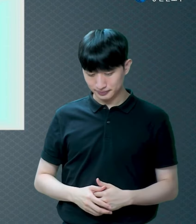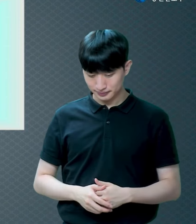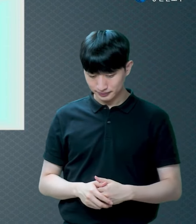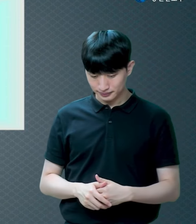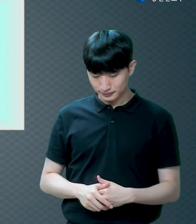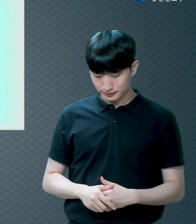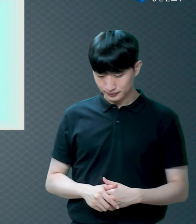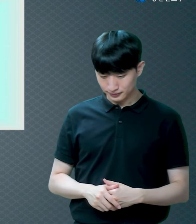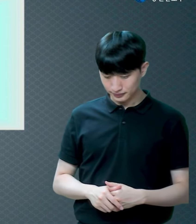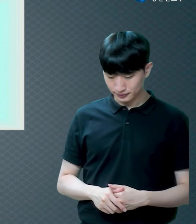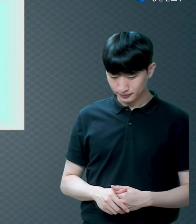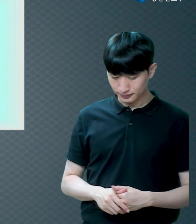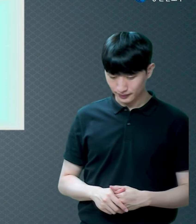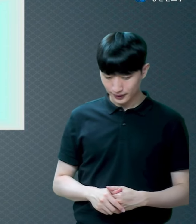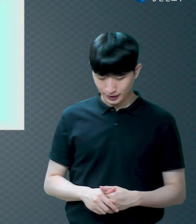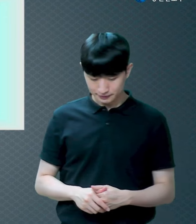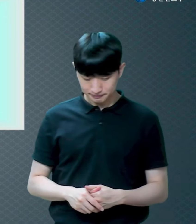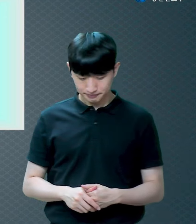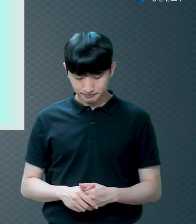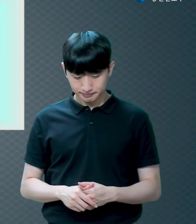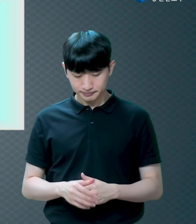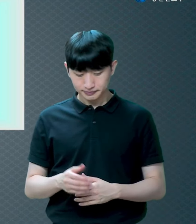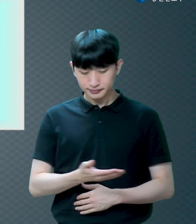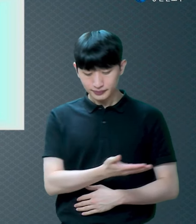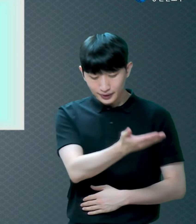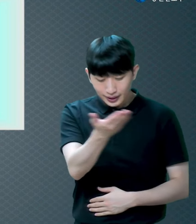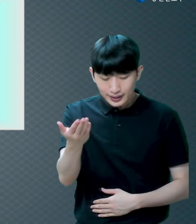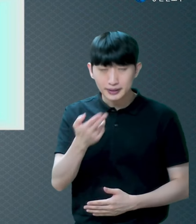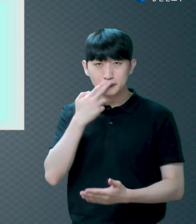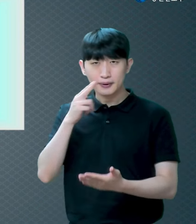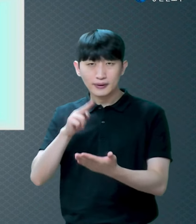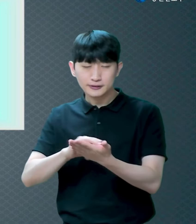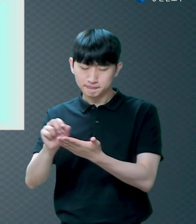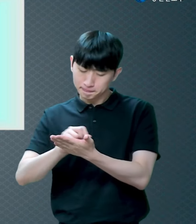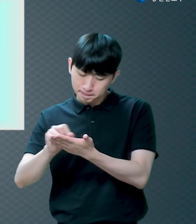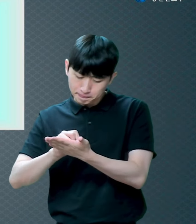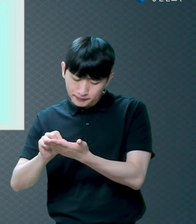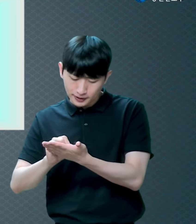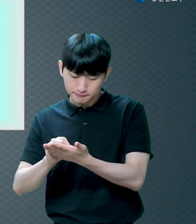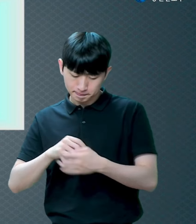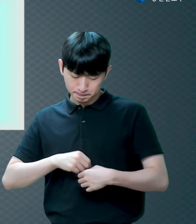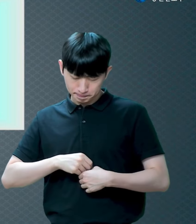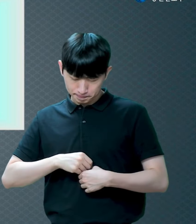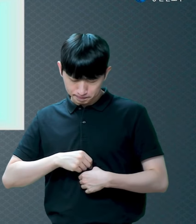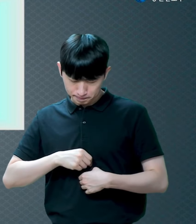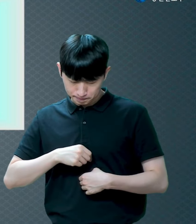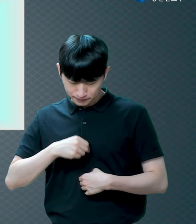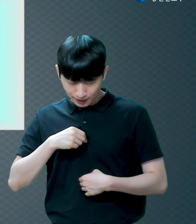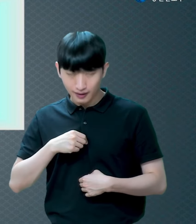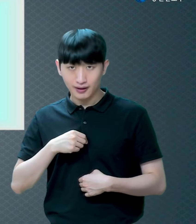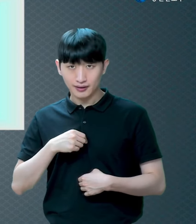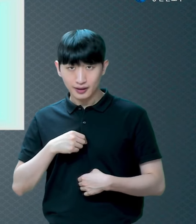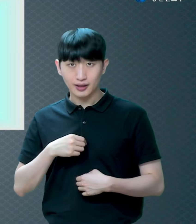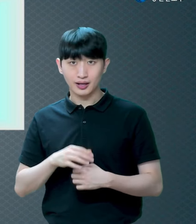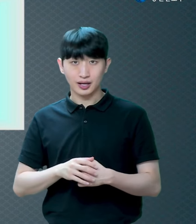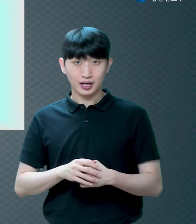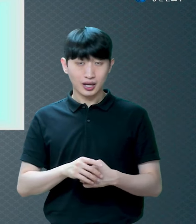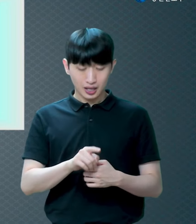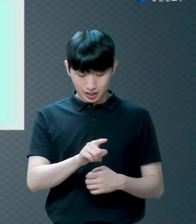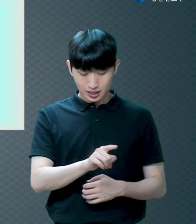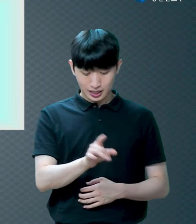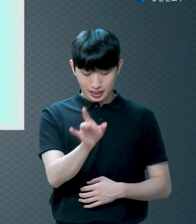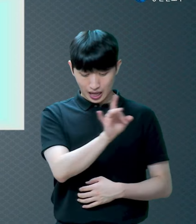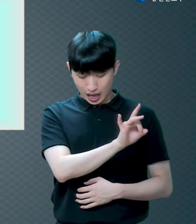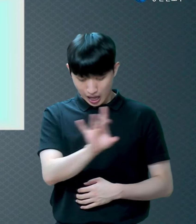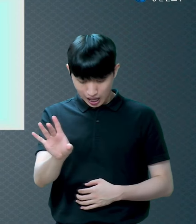너희에게 편지하려는 뜻이 간절하던 차에 성도에게 단번에 주신 믿음의 도를